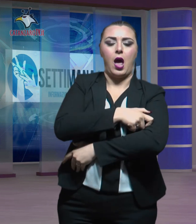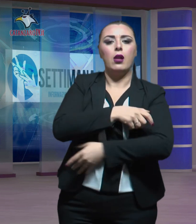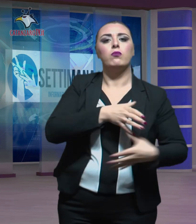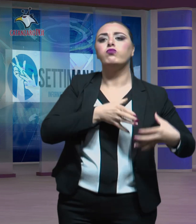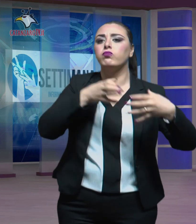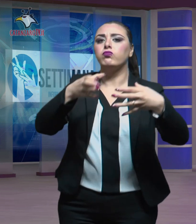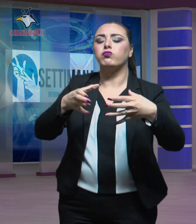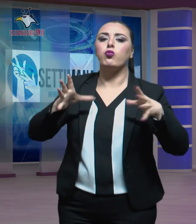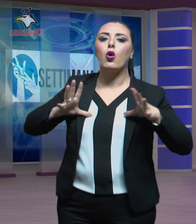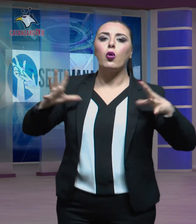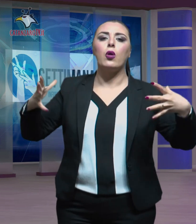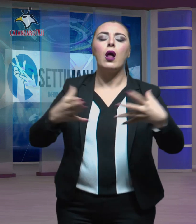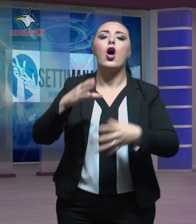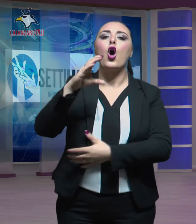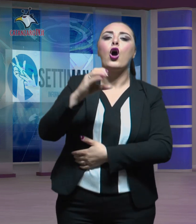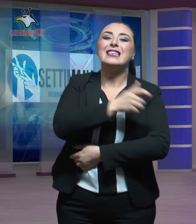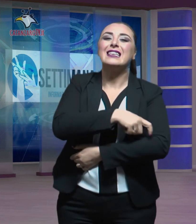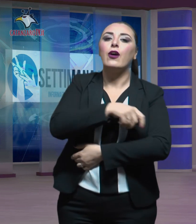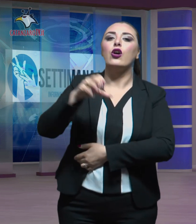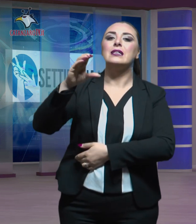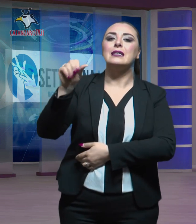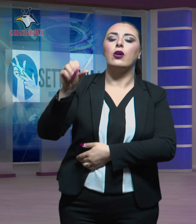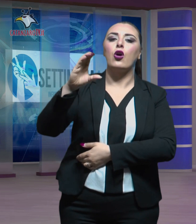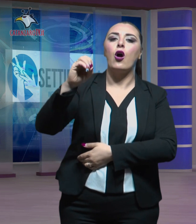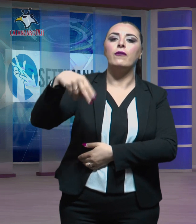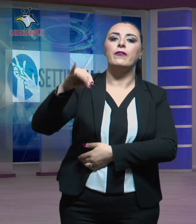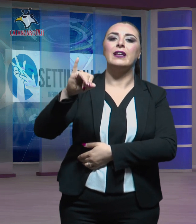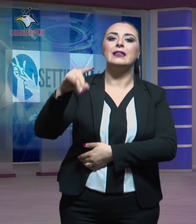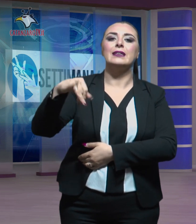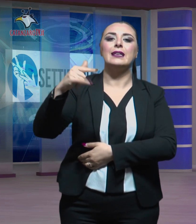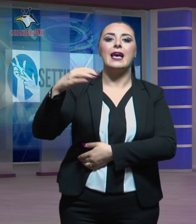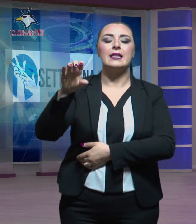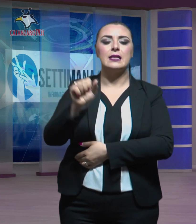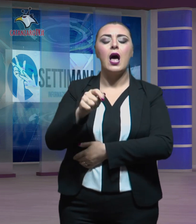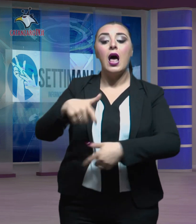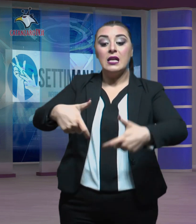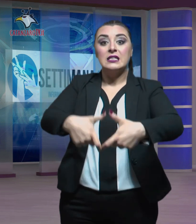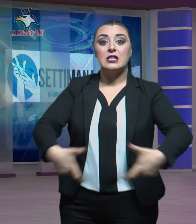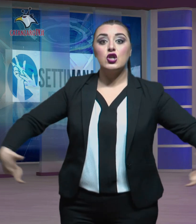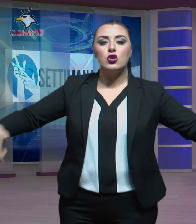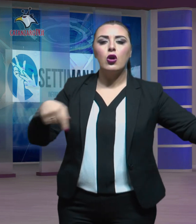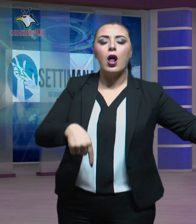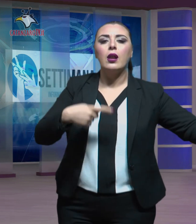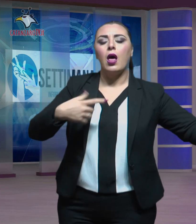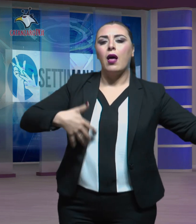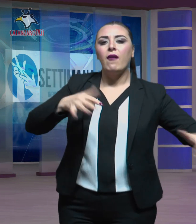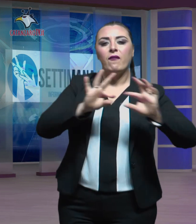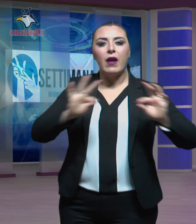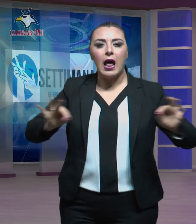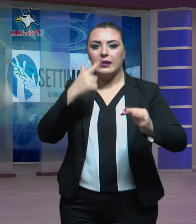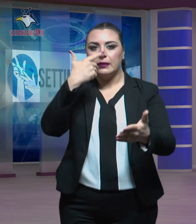confintesa. Molti gli striscioni dei lavoratori per esternare il proprio